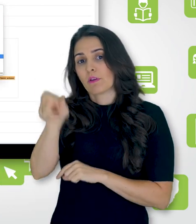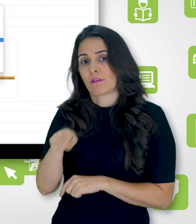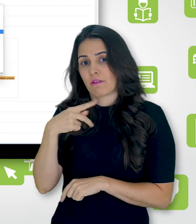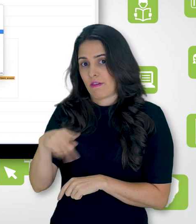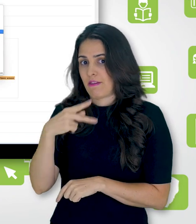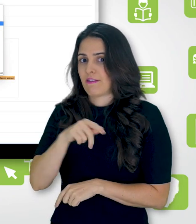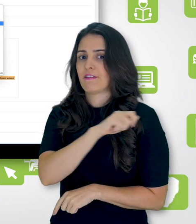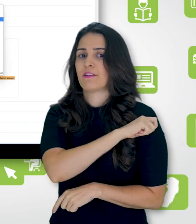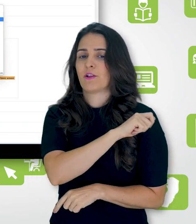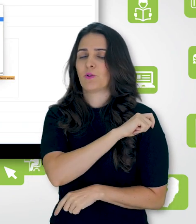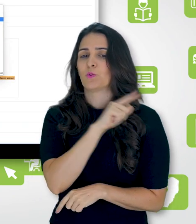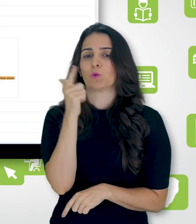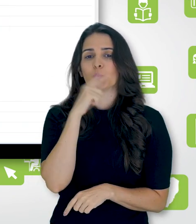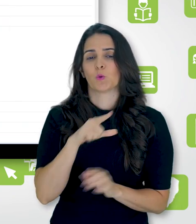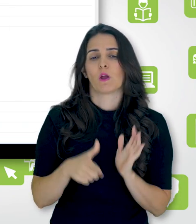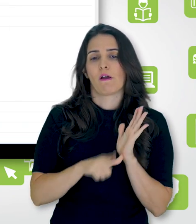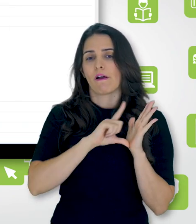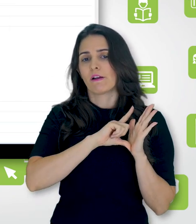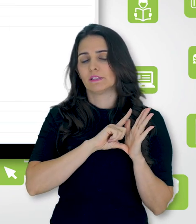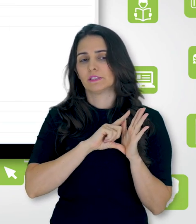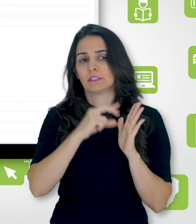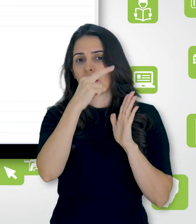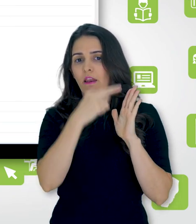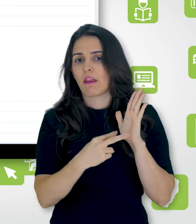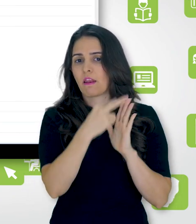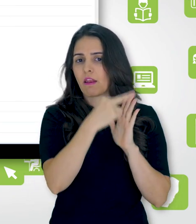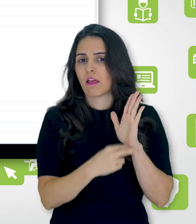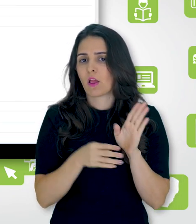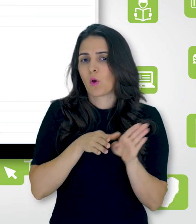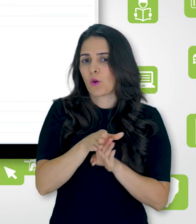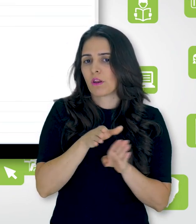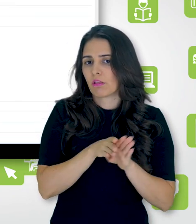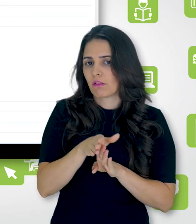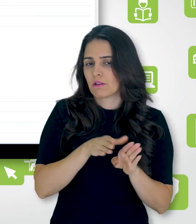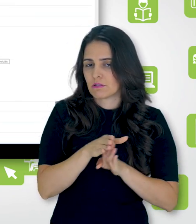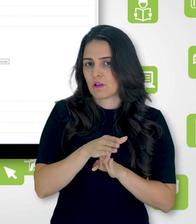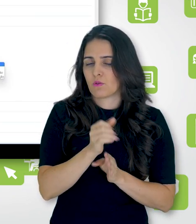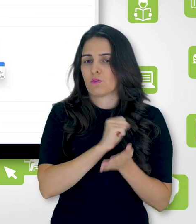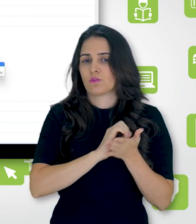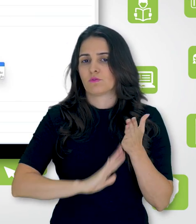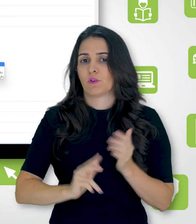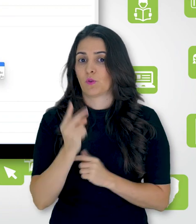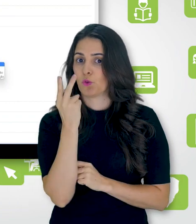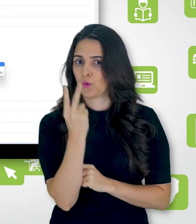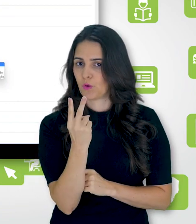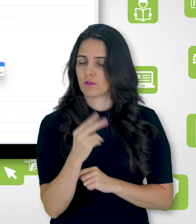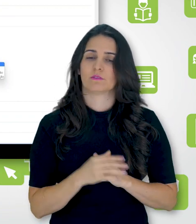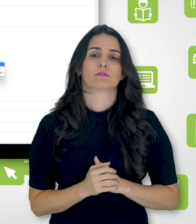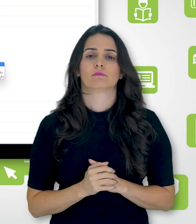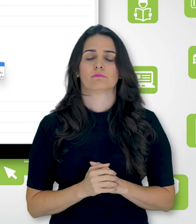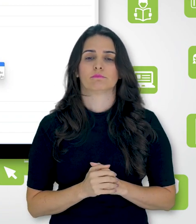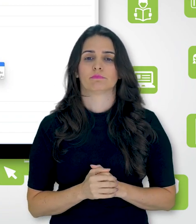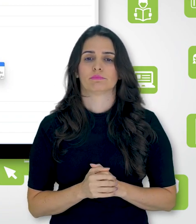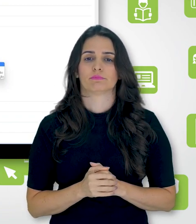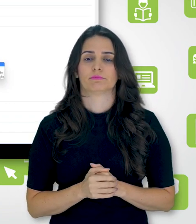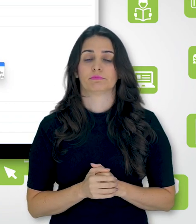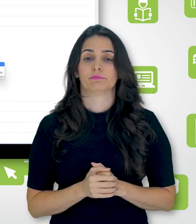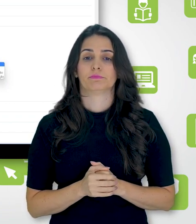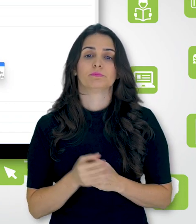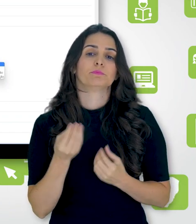acessado as orientações da prática 2. E veja aqui, deve ser marcada como